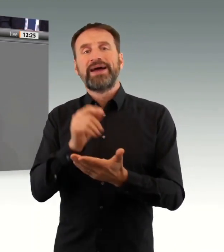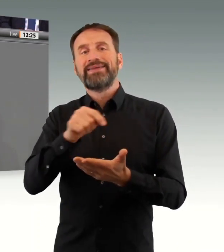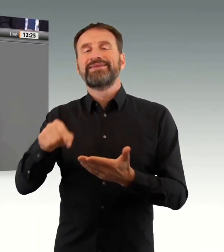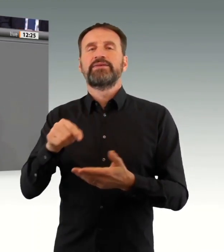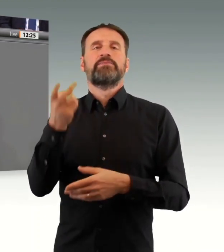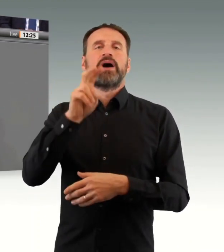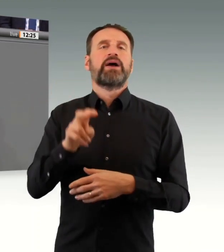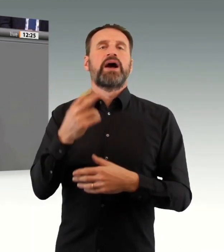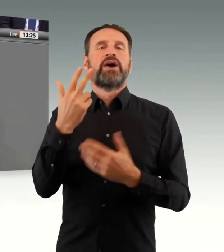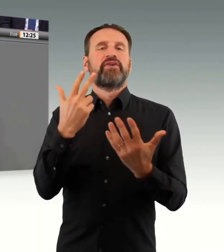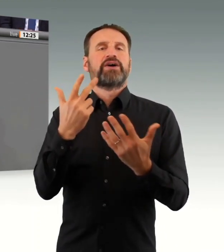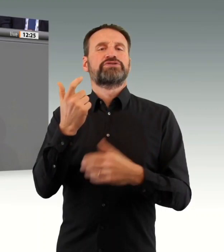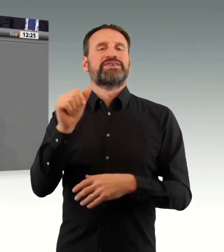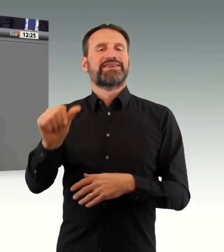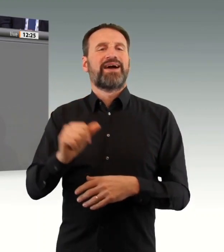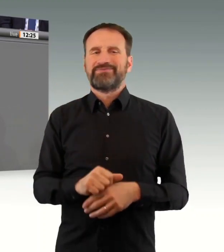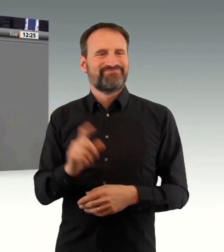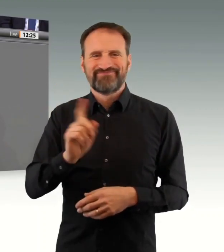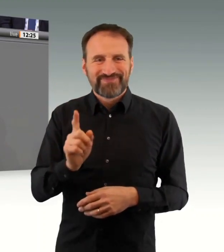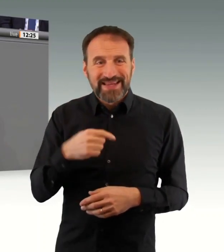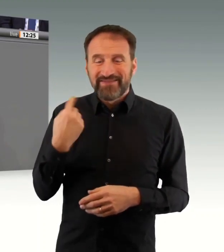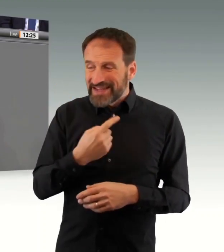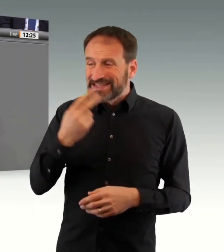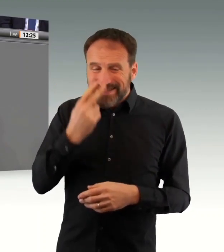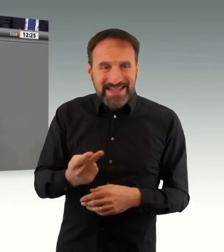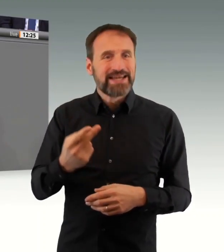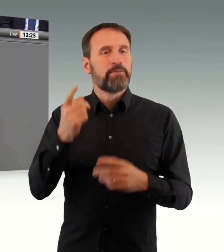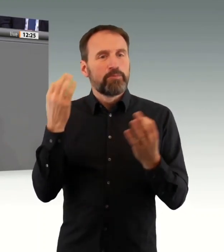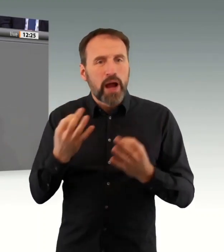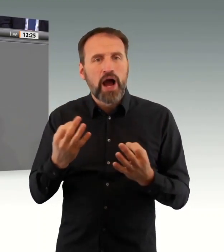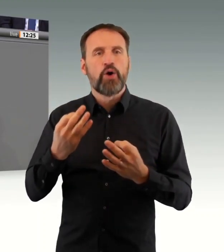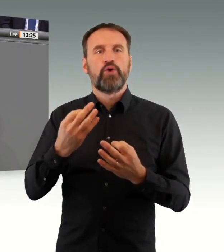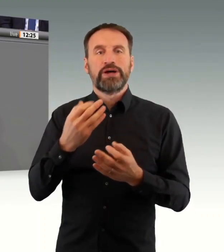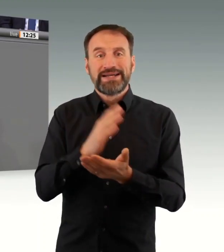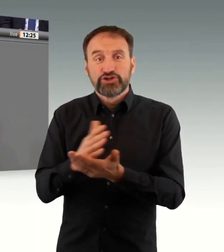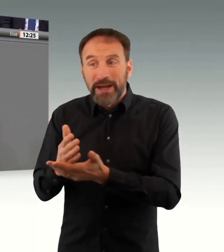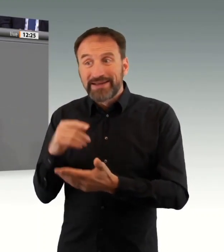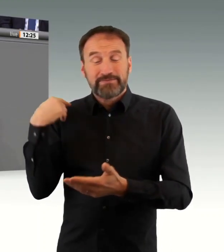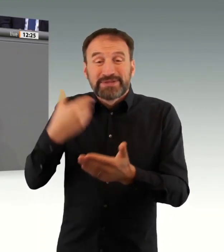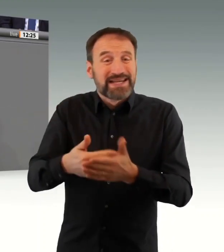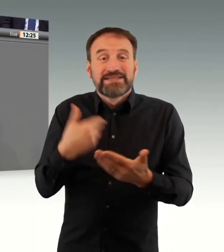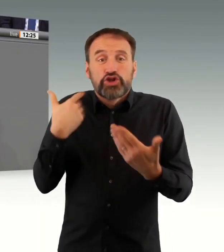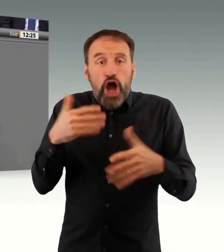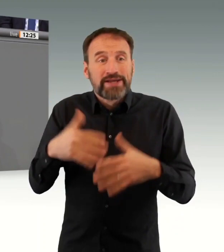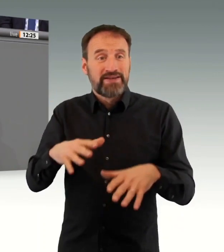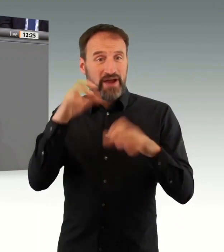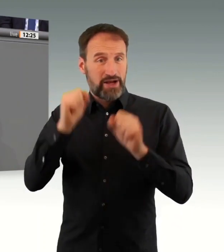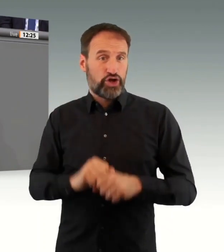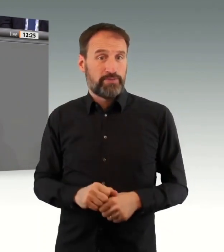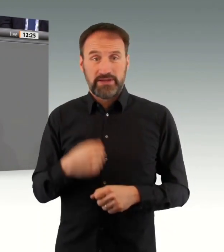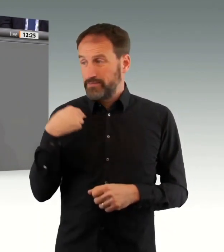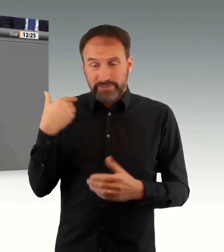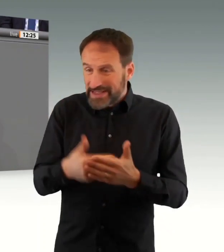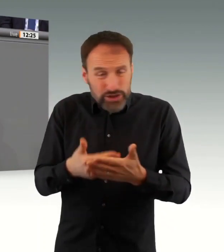wissen alle, mit der neuen Virusvariante kommen Dinge auf uns zu, die wir derzeit sehr, sehr schlecht einordnen können.